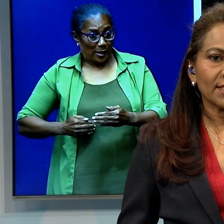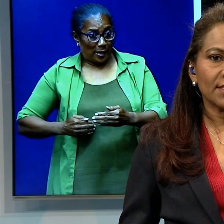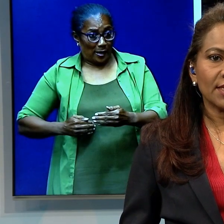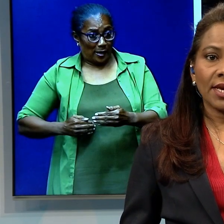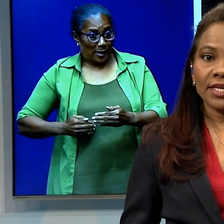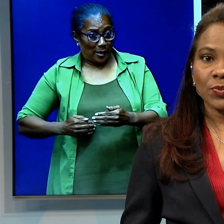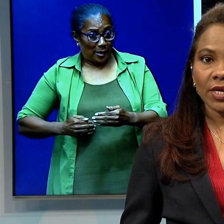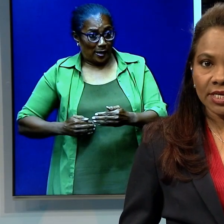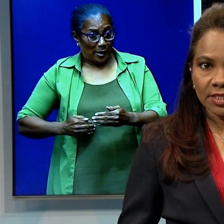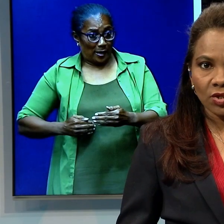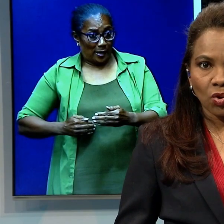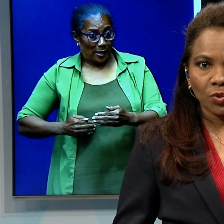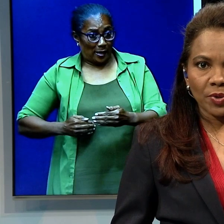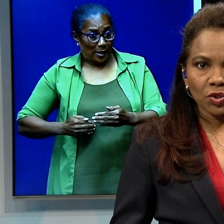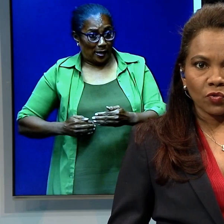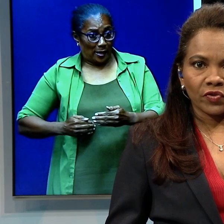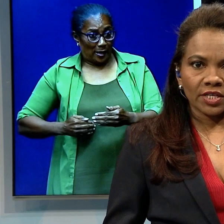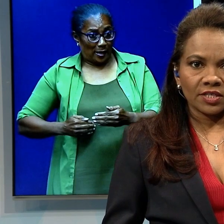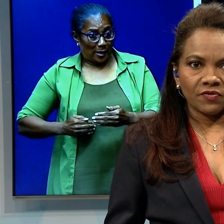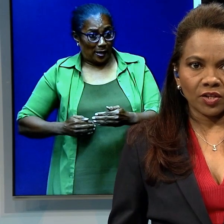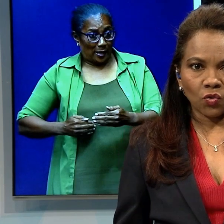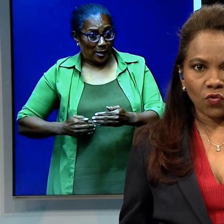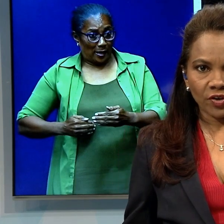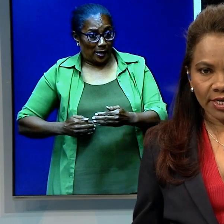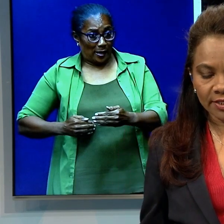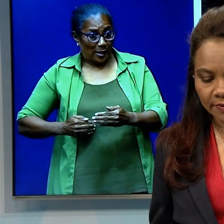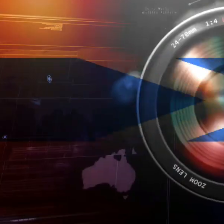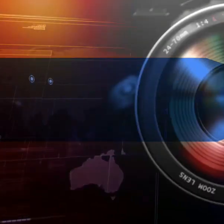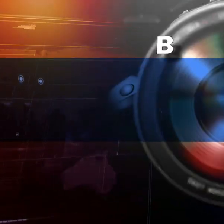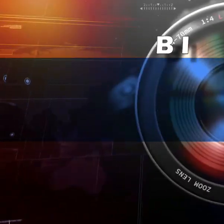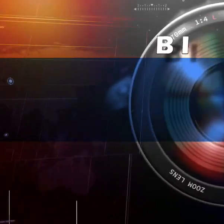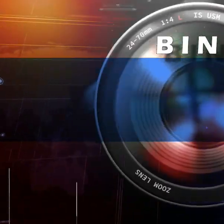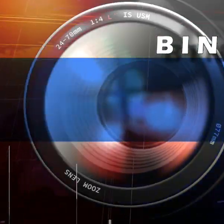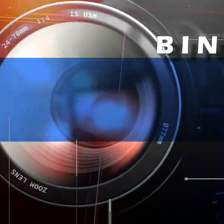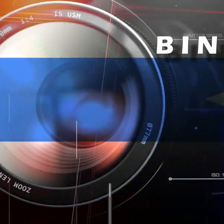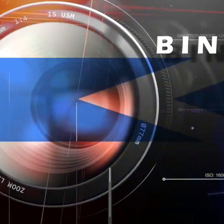Communicatie. Hij sprak gisteren op de persconferentie van de overheid.